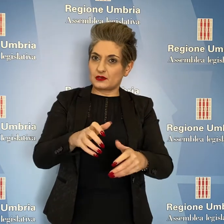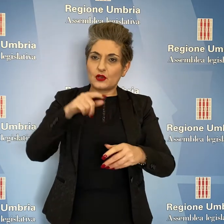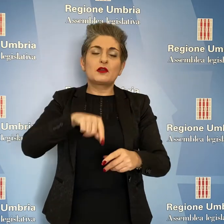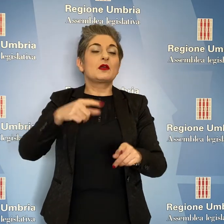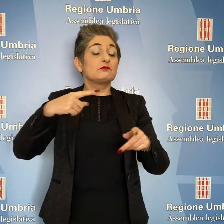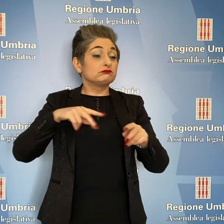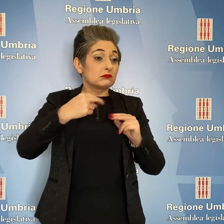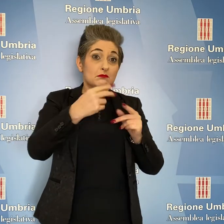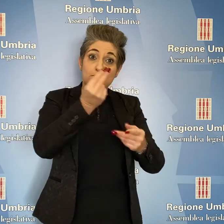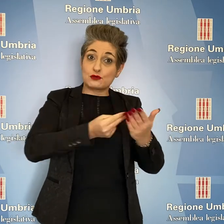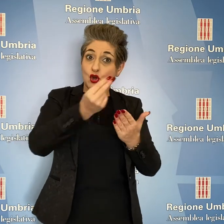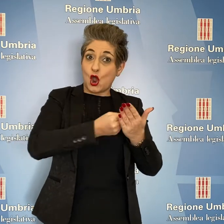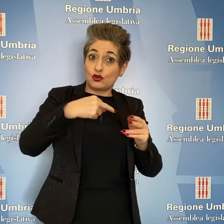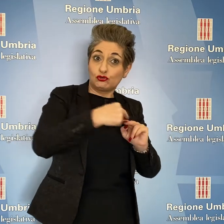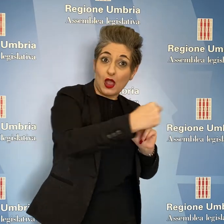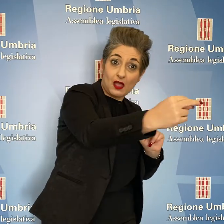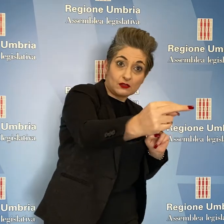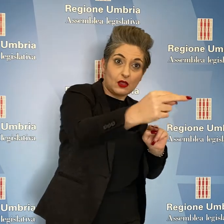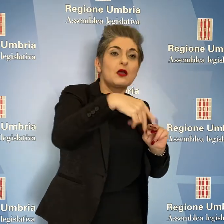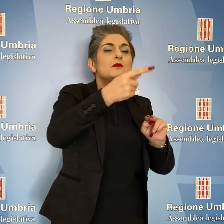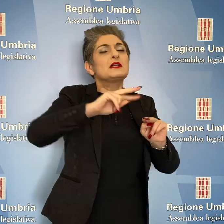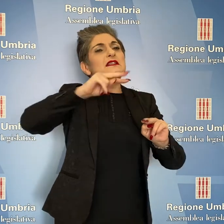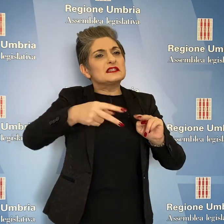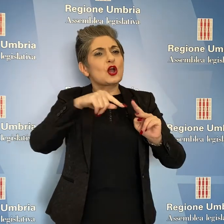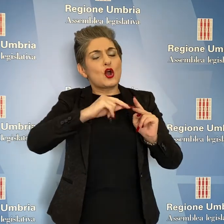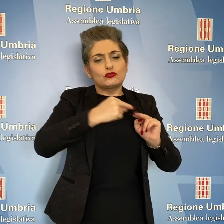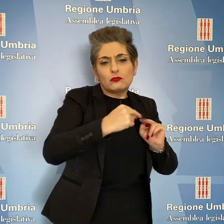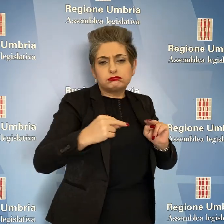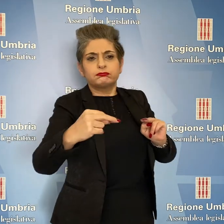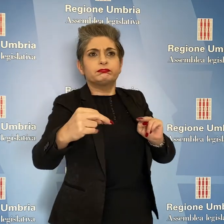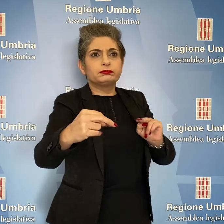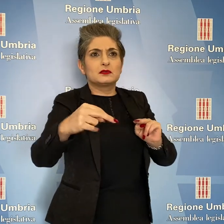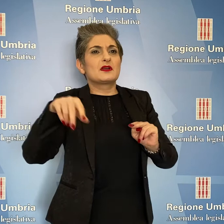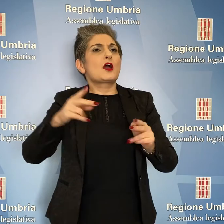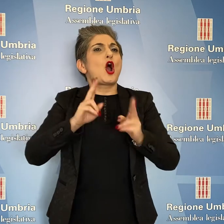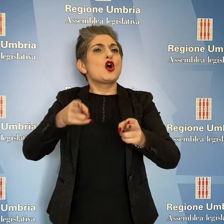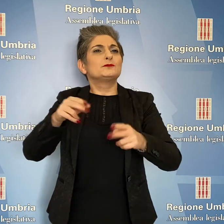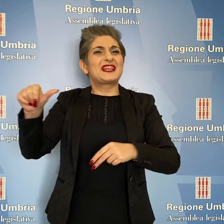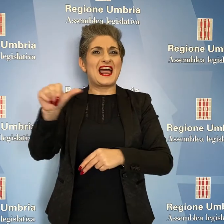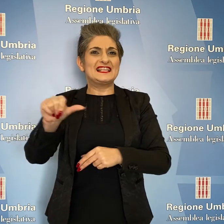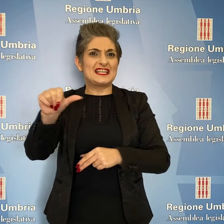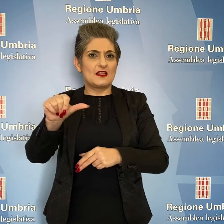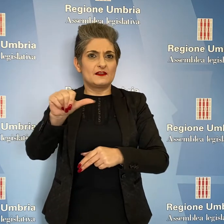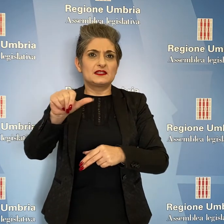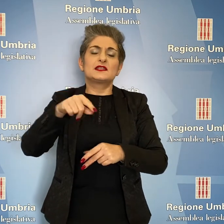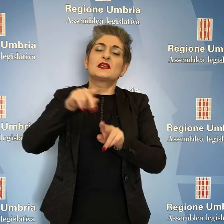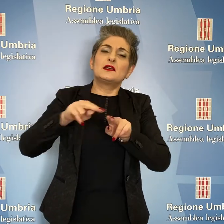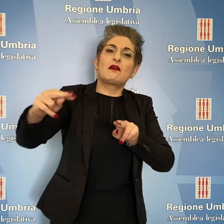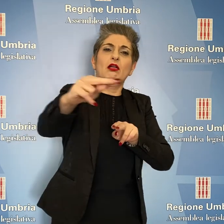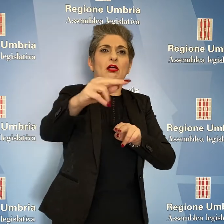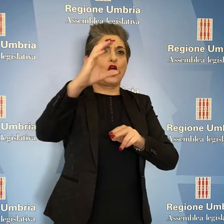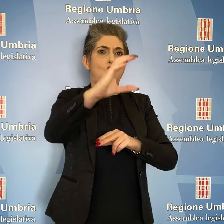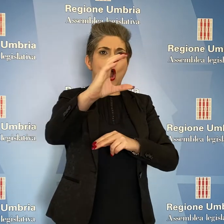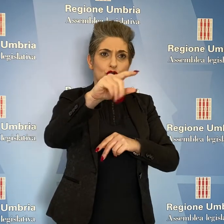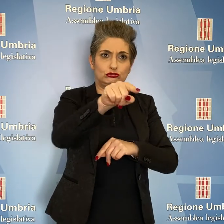progettazione del secondo stralcio per arrivare al Silvestrini e a Corciano, alleggerendo il traffico che oggi